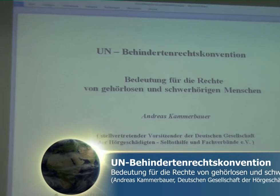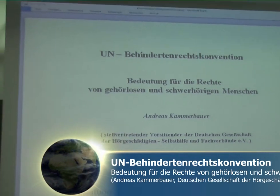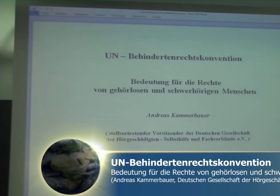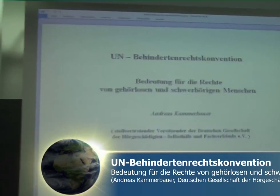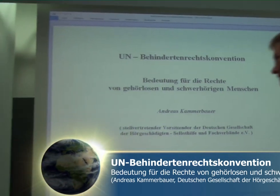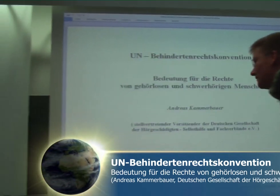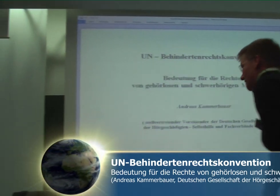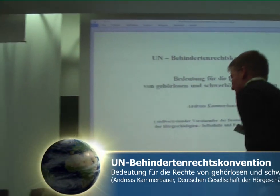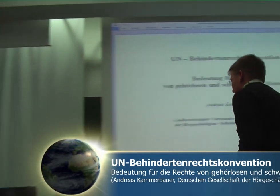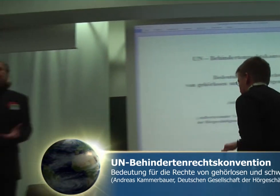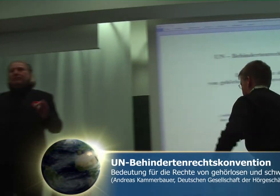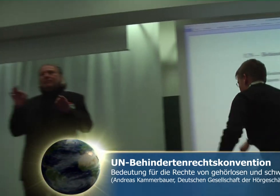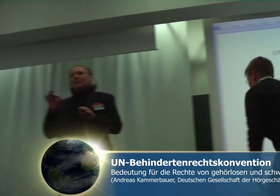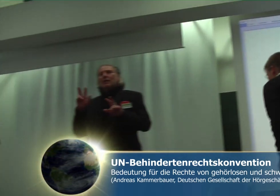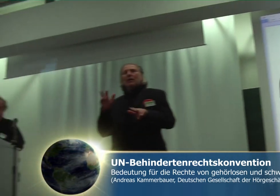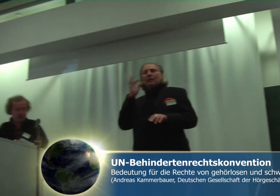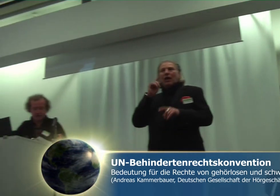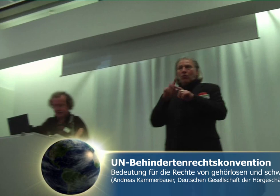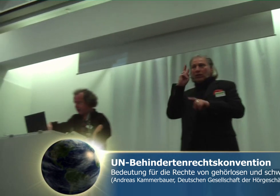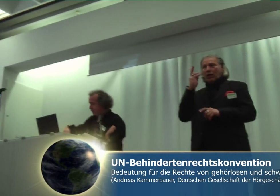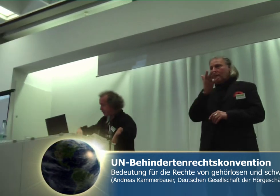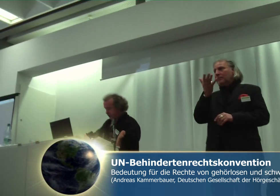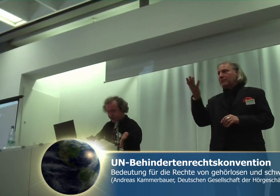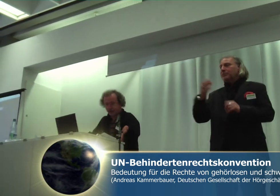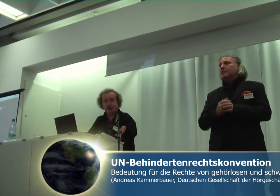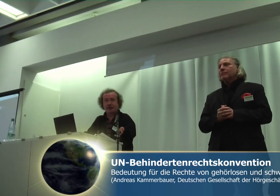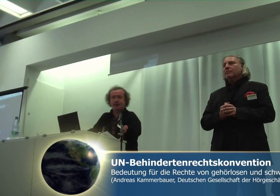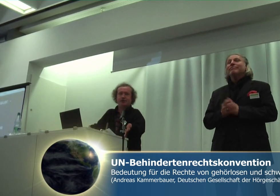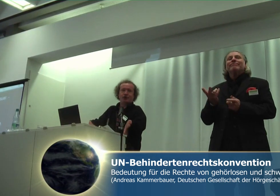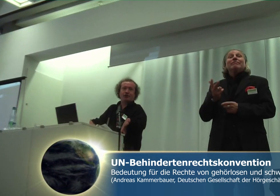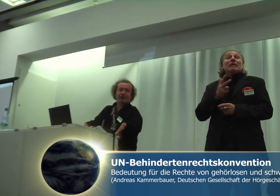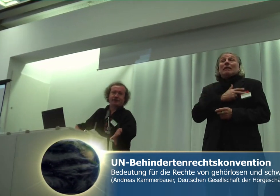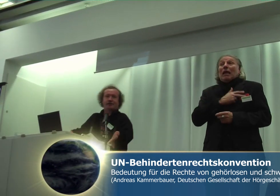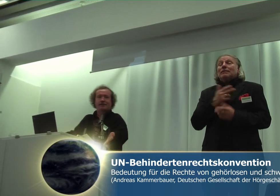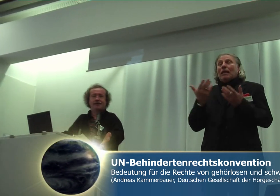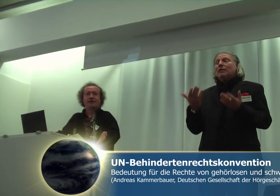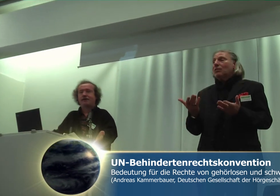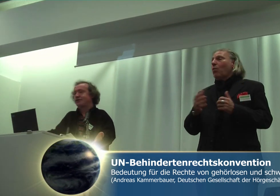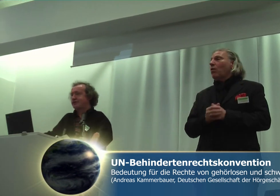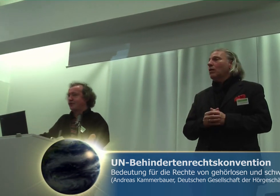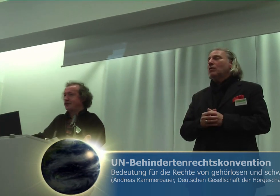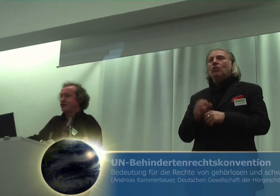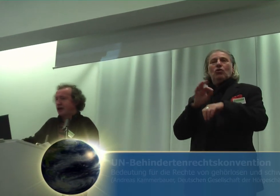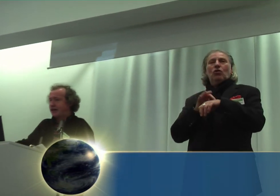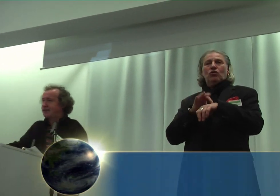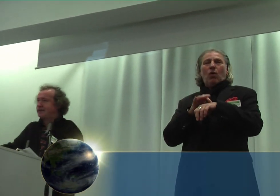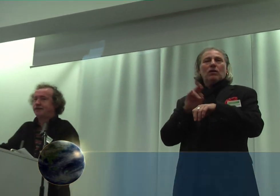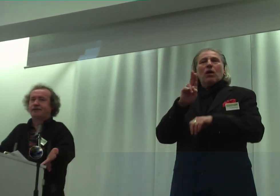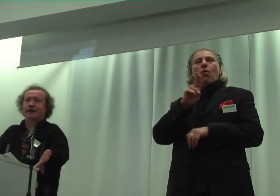meine sehr geehrten Damen und Herren, es ist tatsächlich so, dass Dr. Ulrich Haase einen